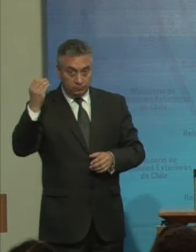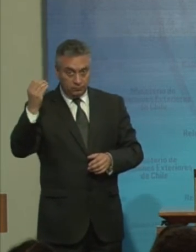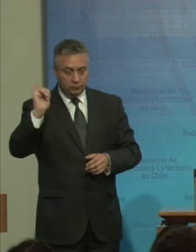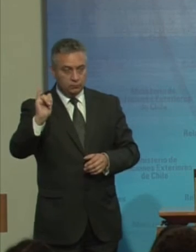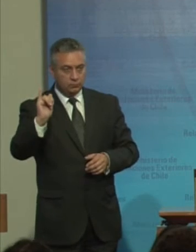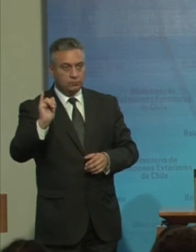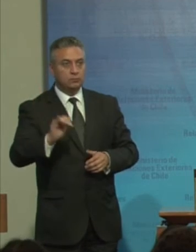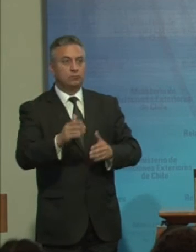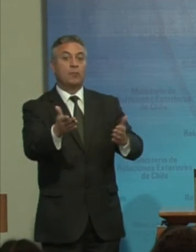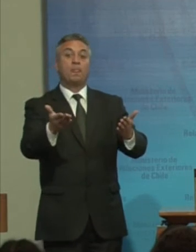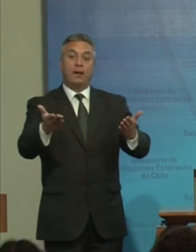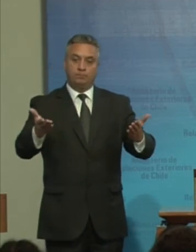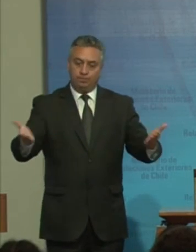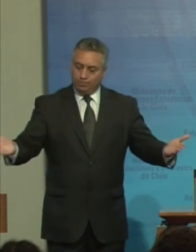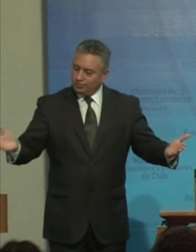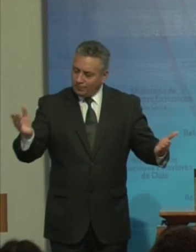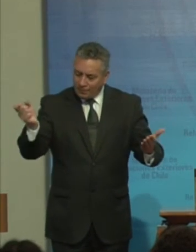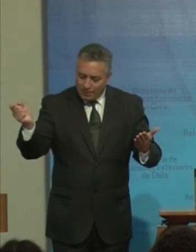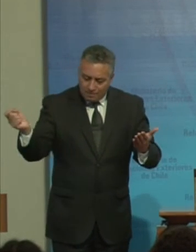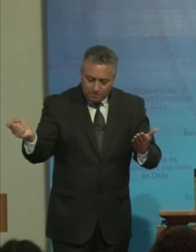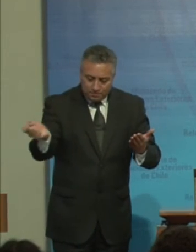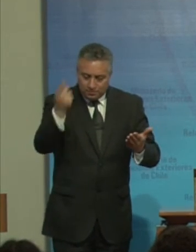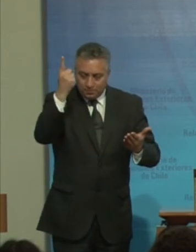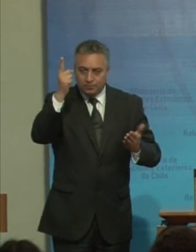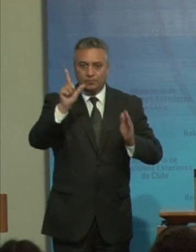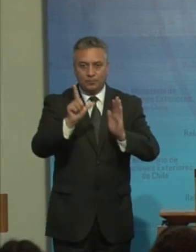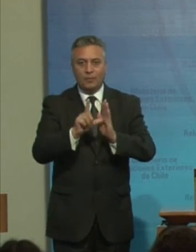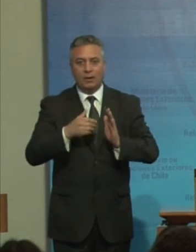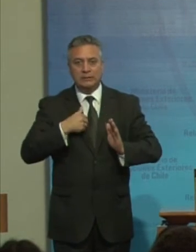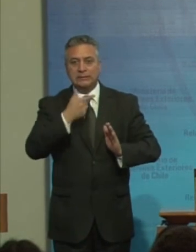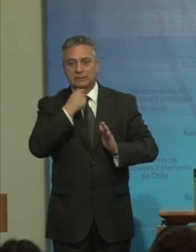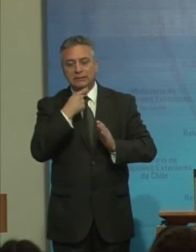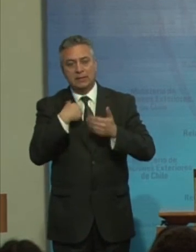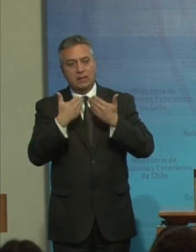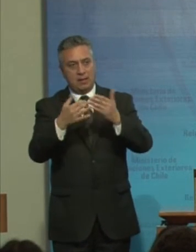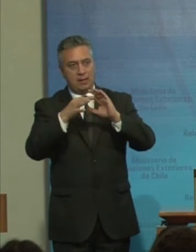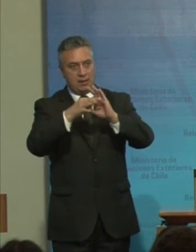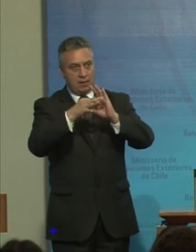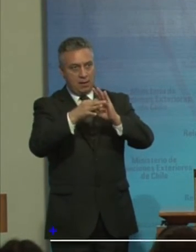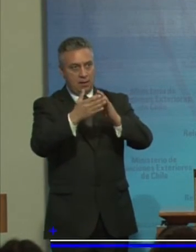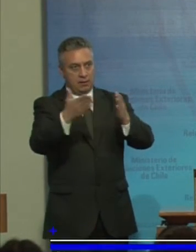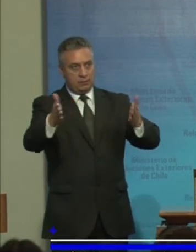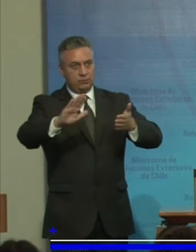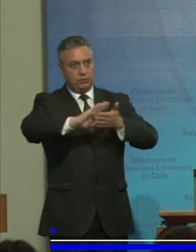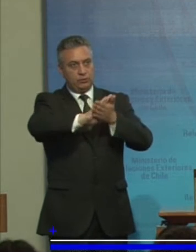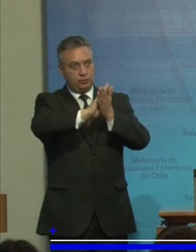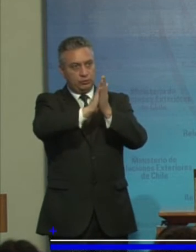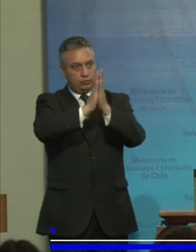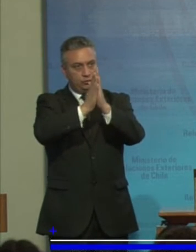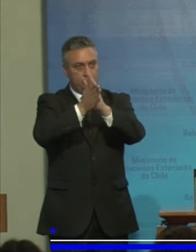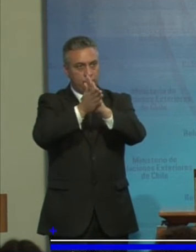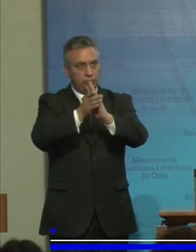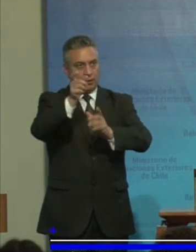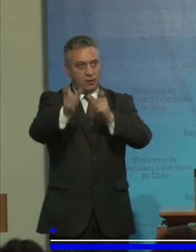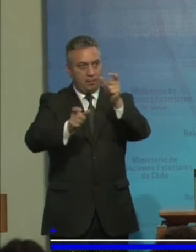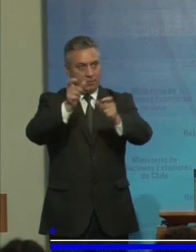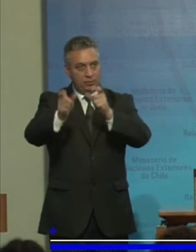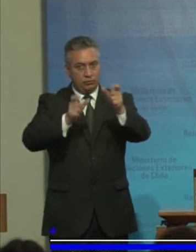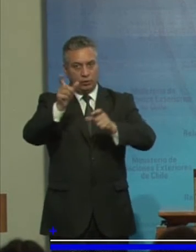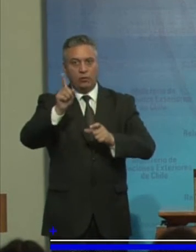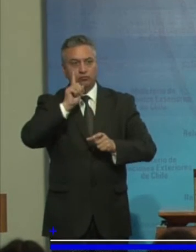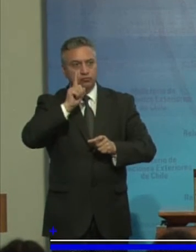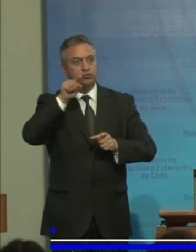Bueno en primer lugar Agradecer A todas las personas Que han hecho posible